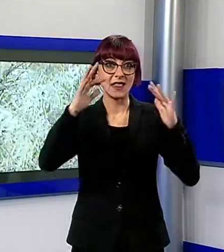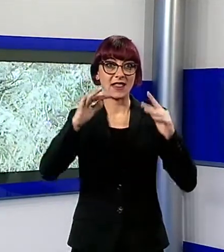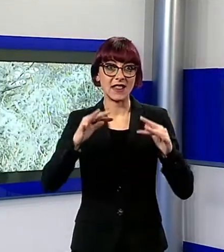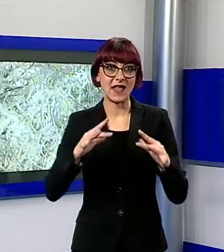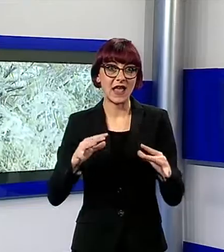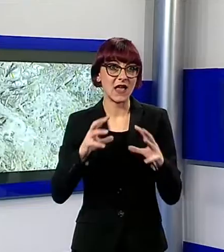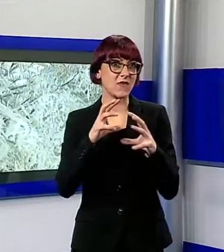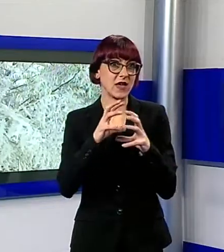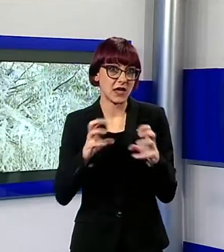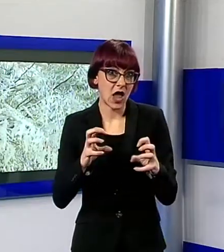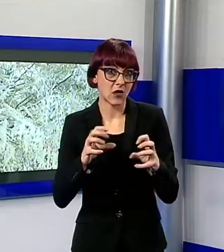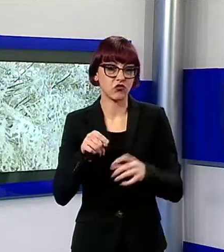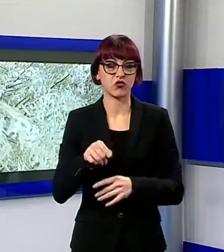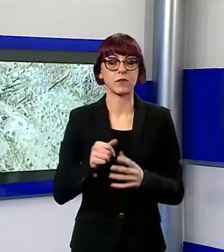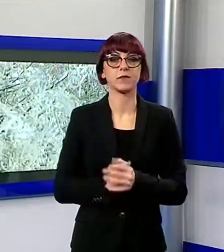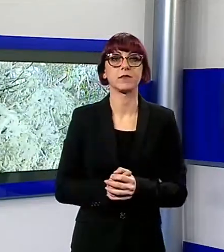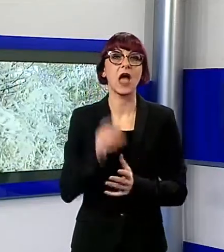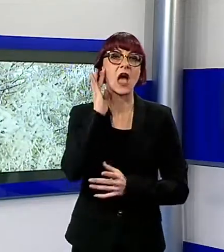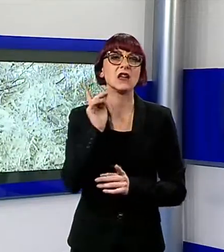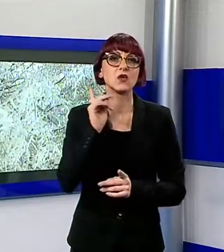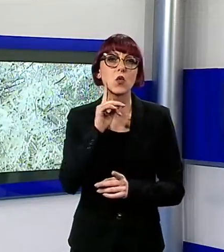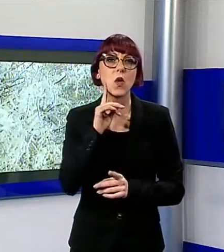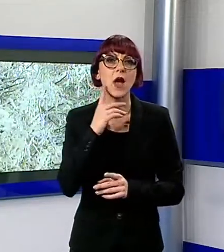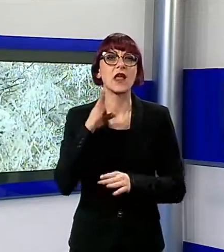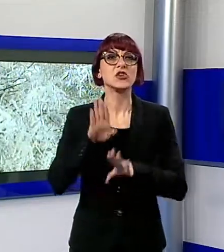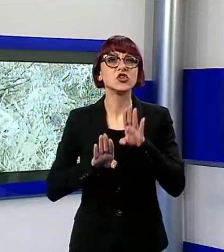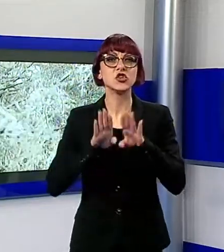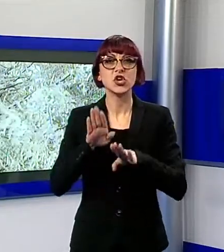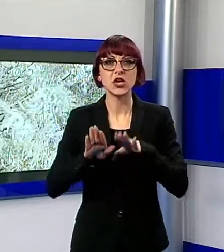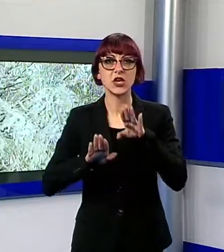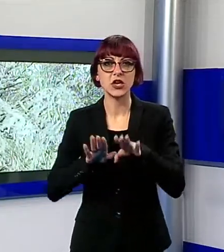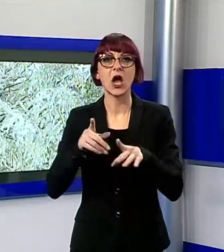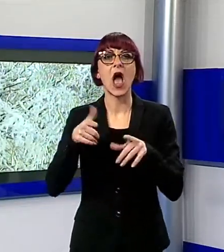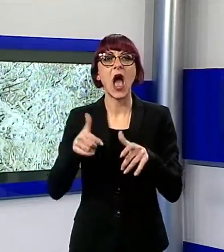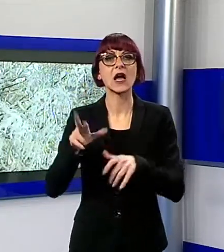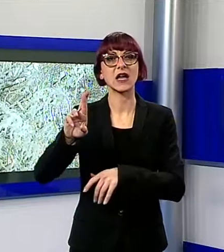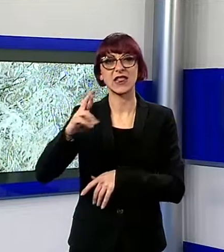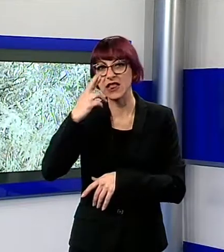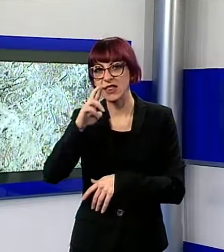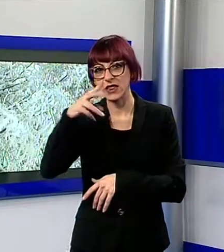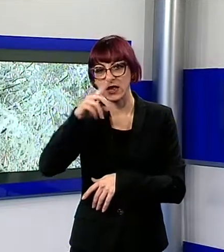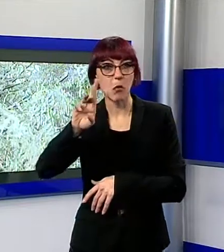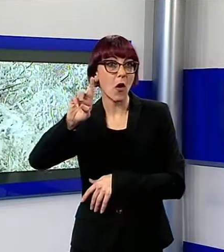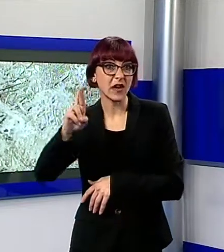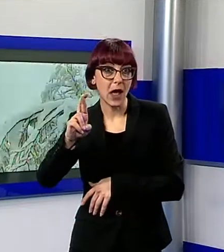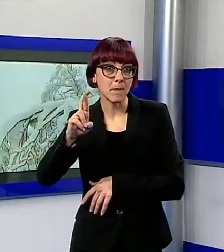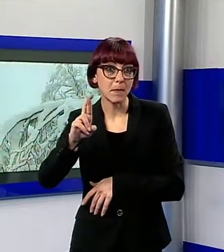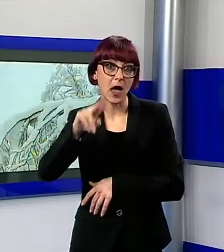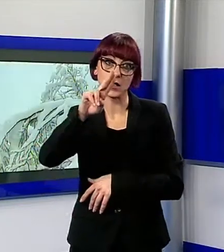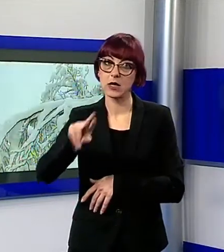-alpinismo. Salire con gli sci, anche con l'ausilio dei cosiddetti rampanti, in alcuni tratti è proibitivo. In